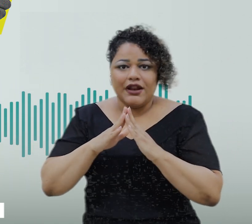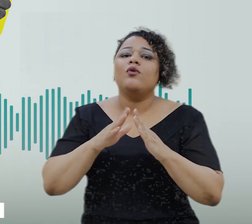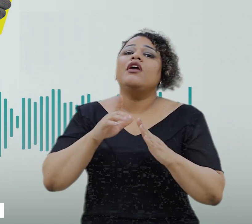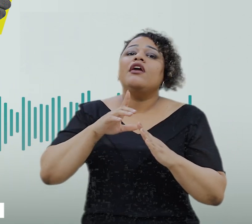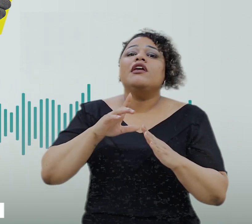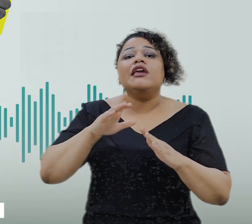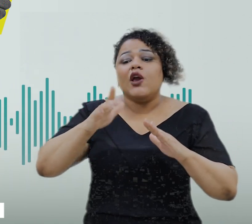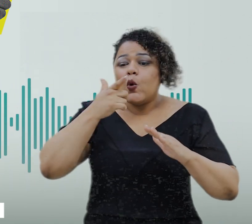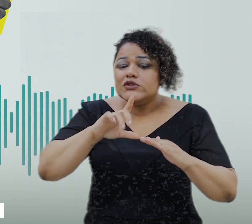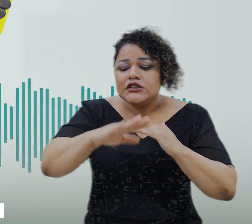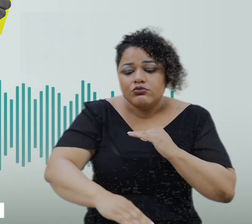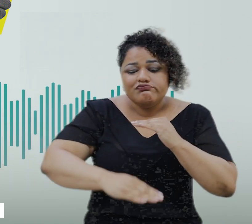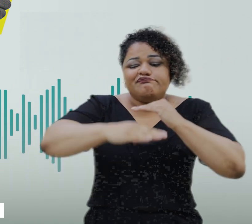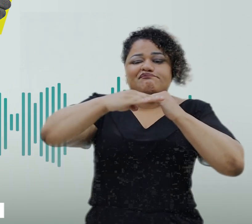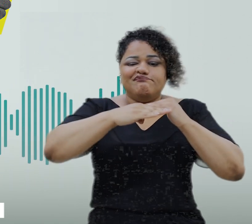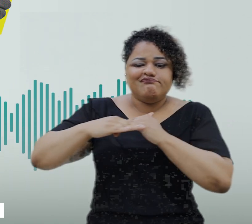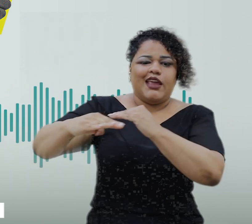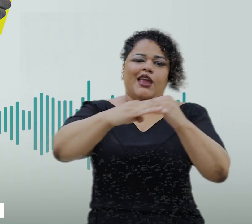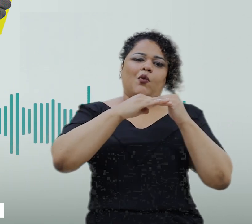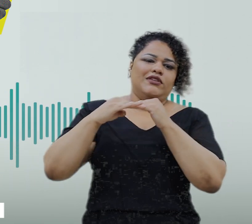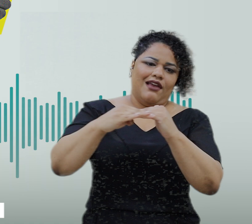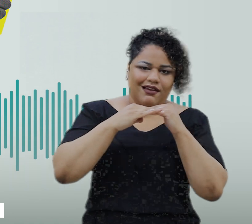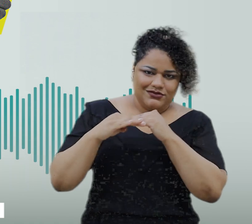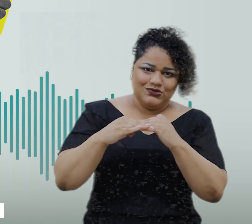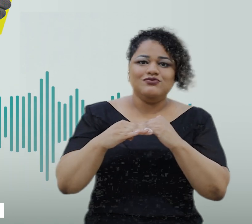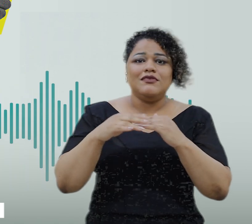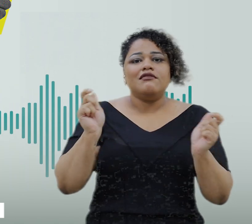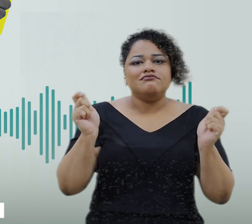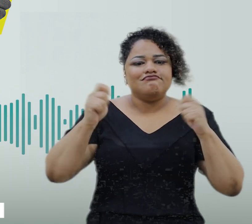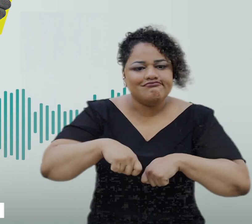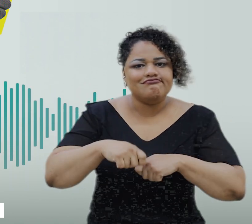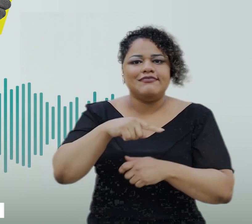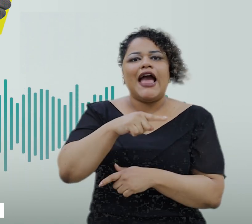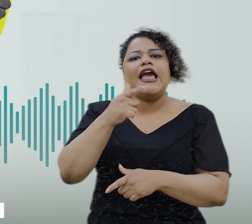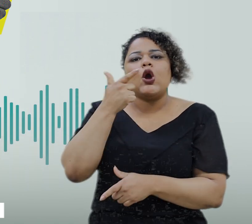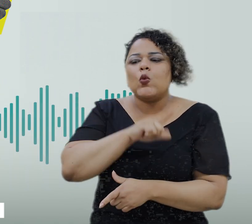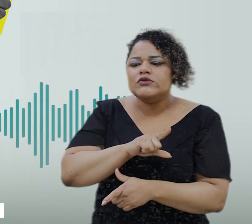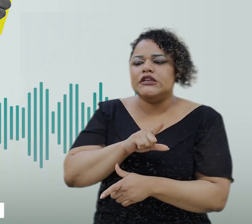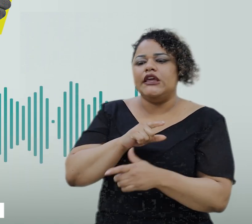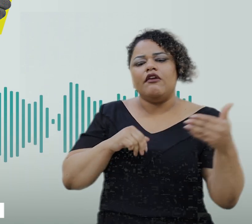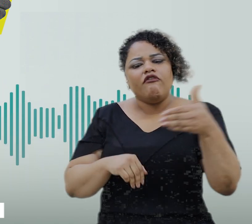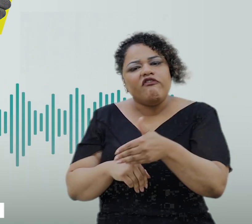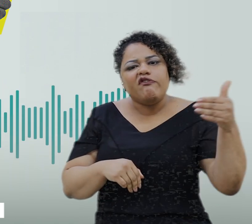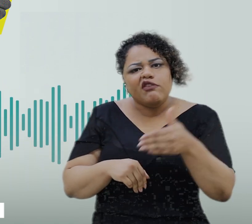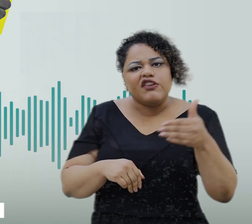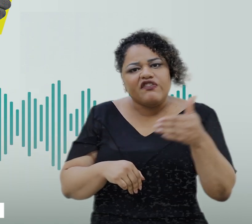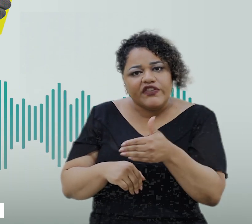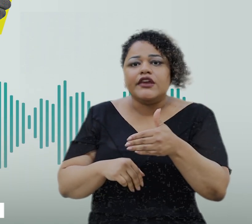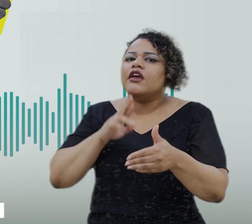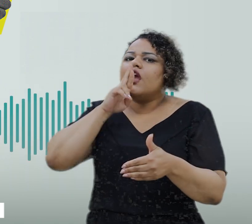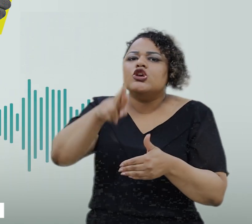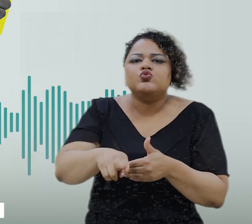equidade que se trouxe, né, de que ela fosse sair e ter o mesmo resultado, o mesmo